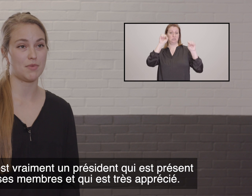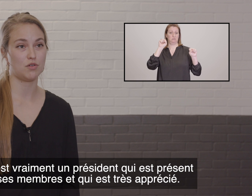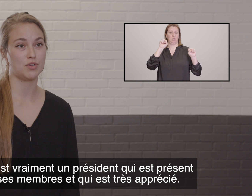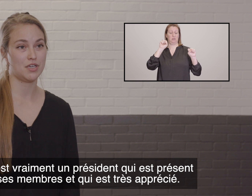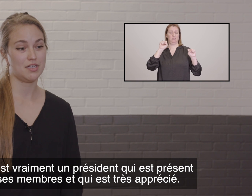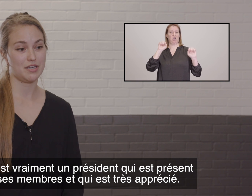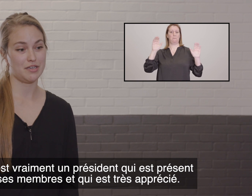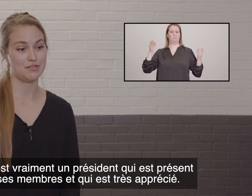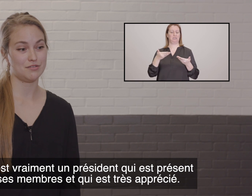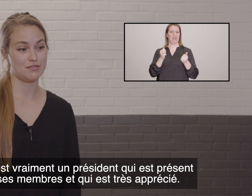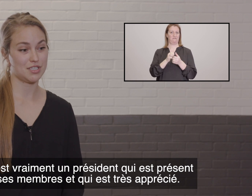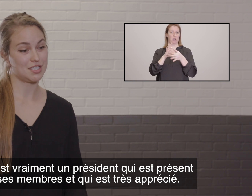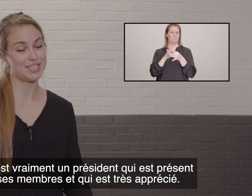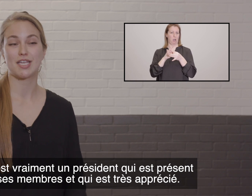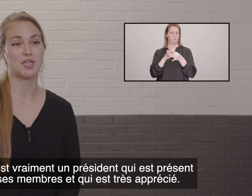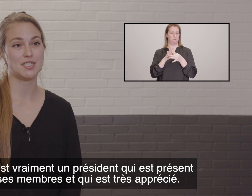membres, qui est très apprécié.